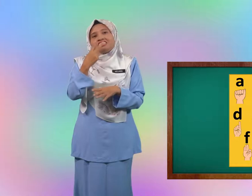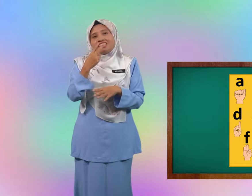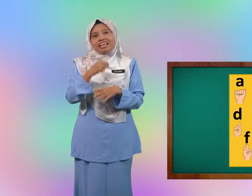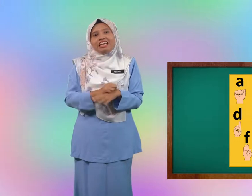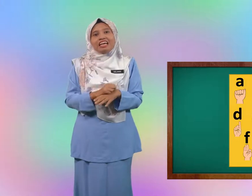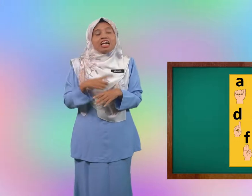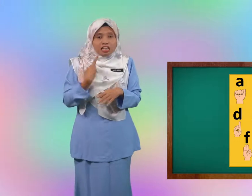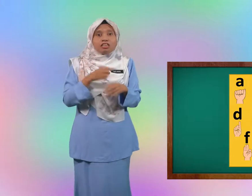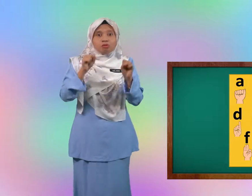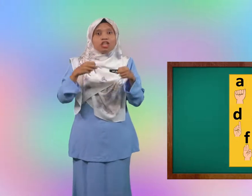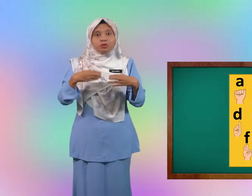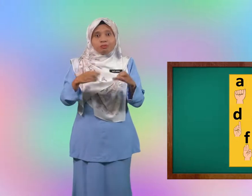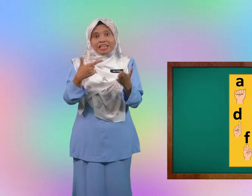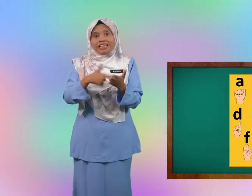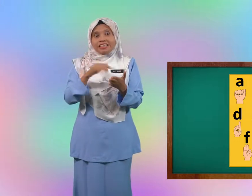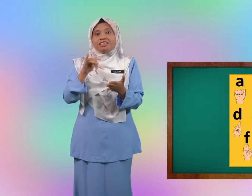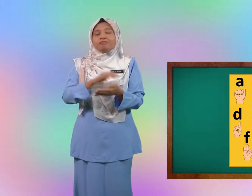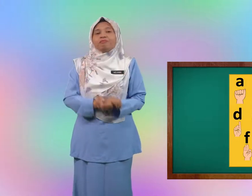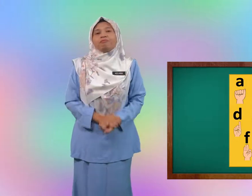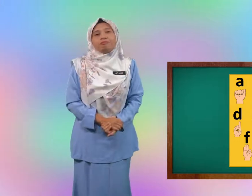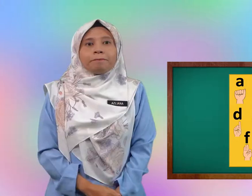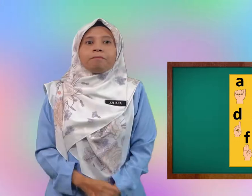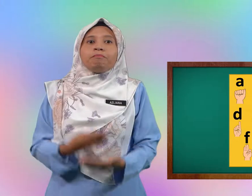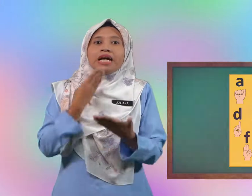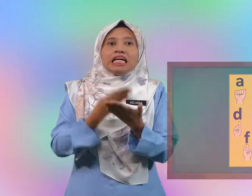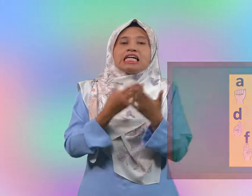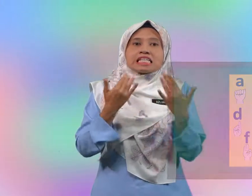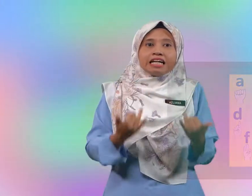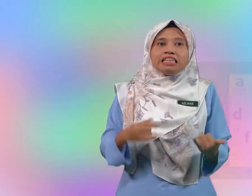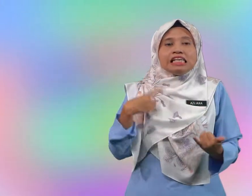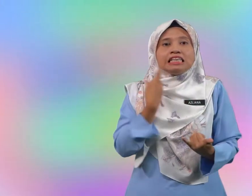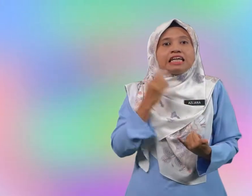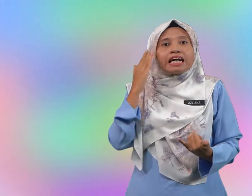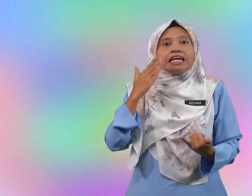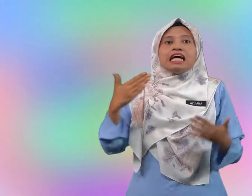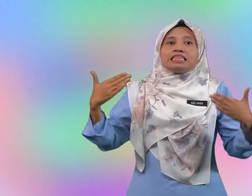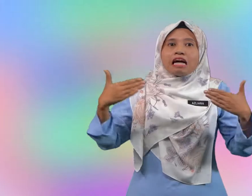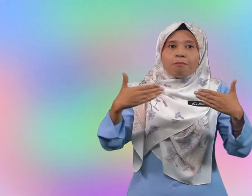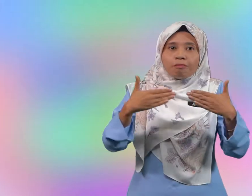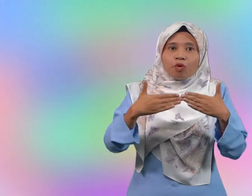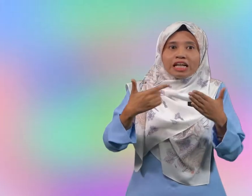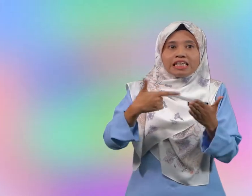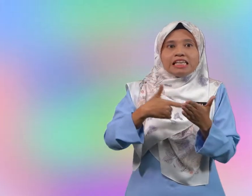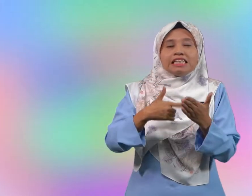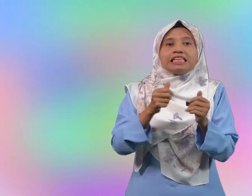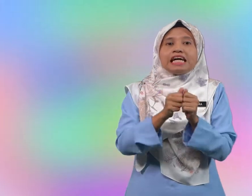sedih kita boleh cuba lagi ya. Baik sekarang kita akan sambung lagi dengan